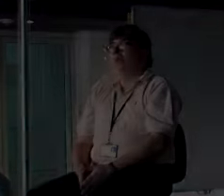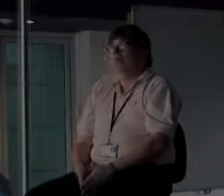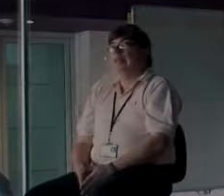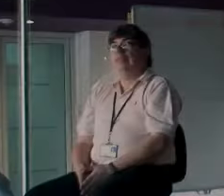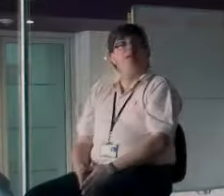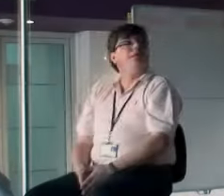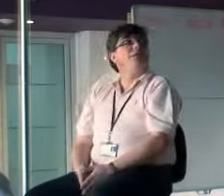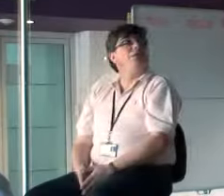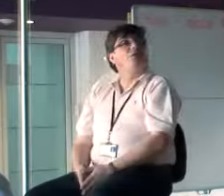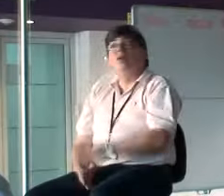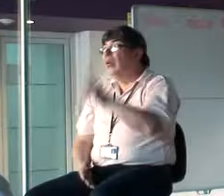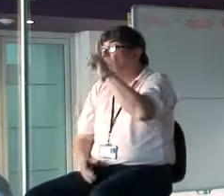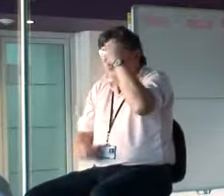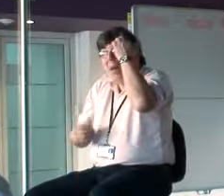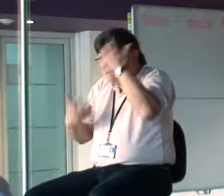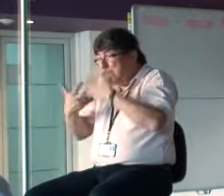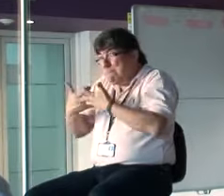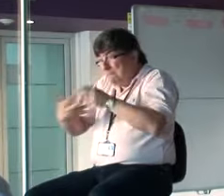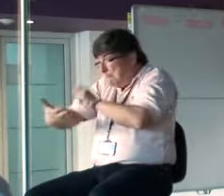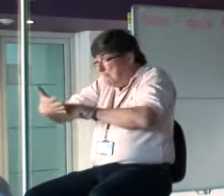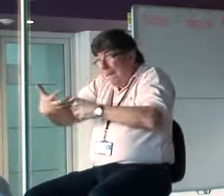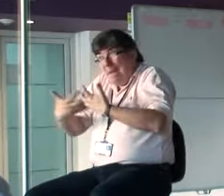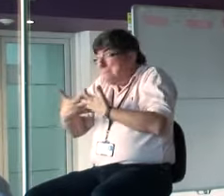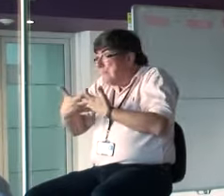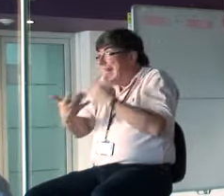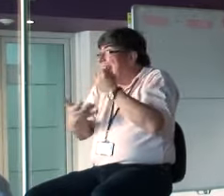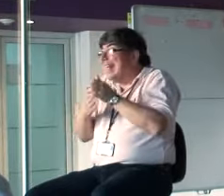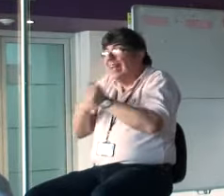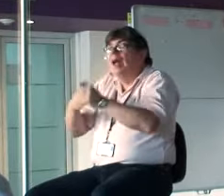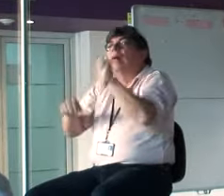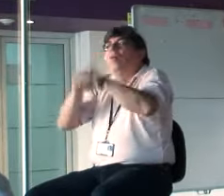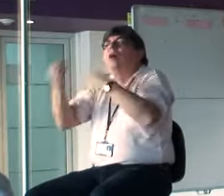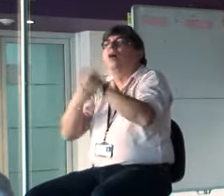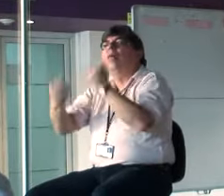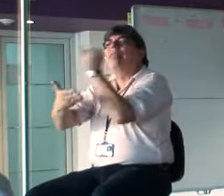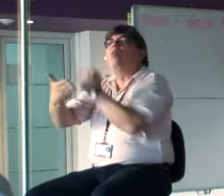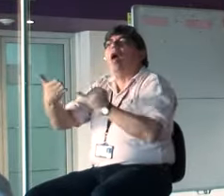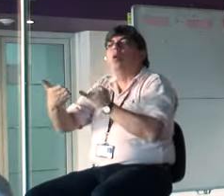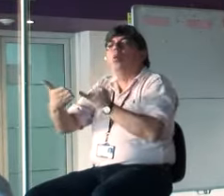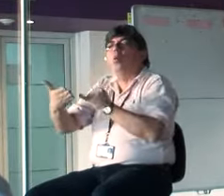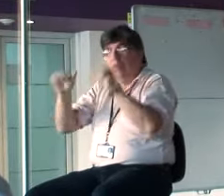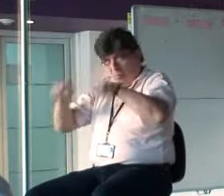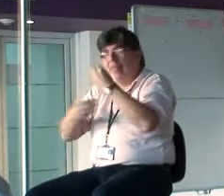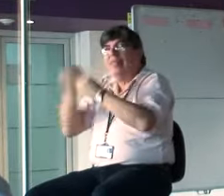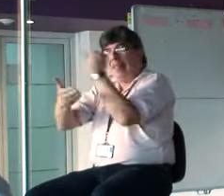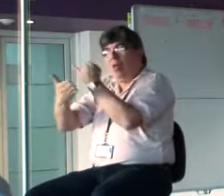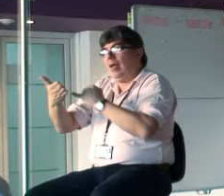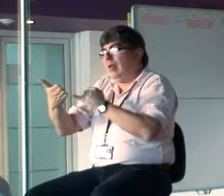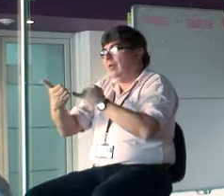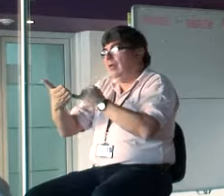Si no lo hacen por escrito el guión, lo pueden hacer dibujado, lo pueden proponer